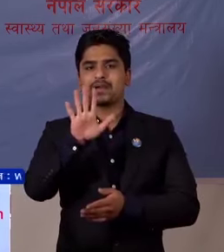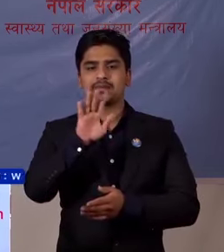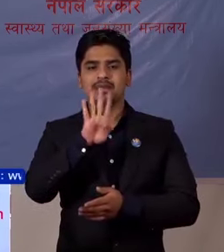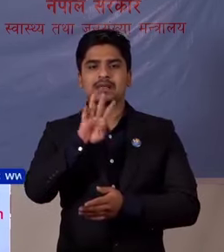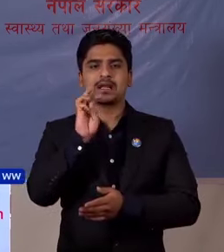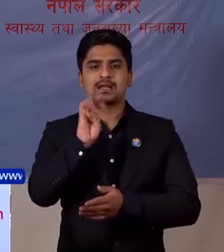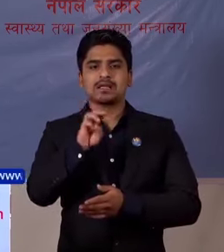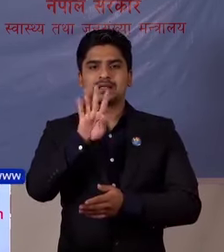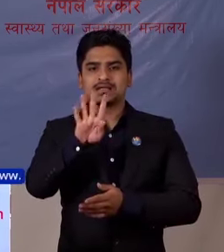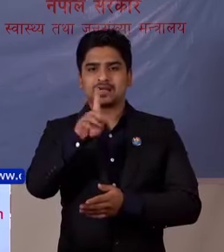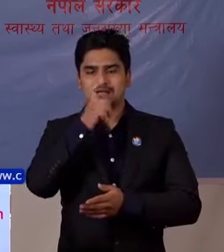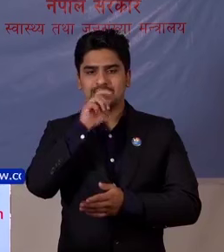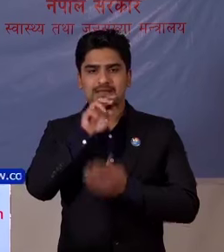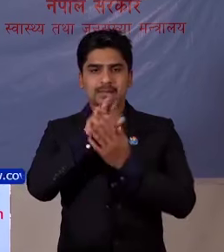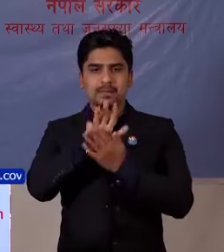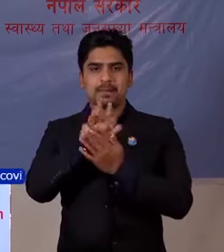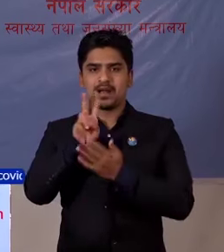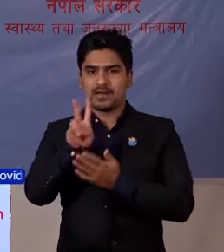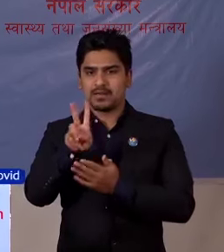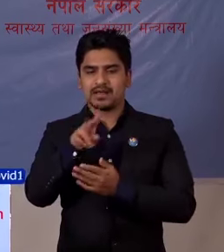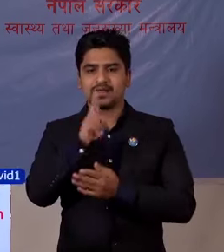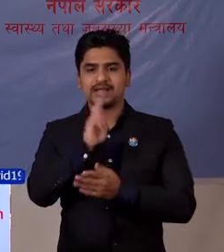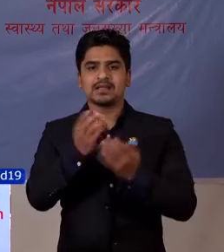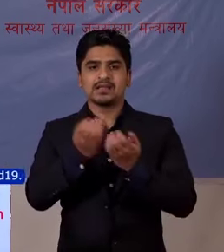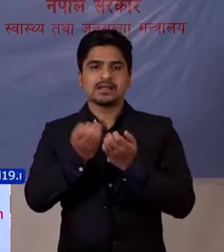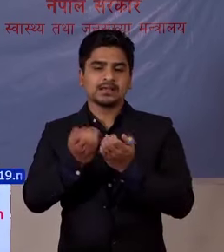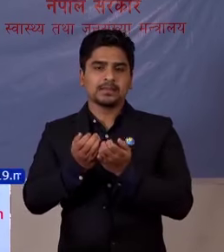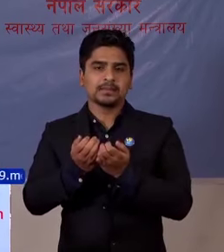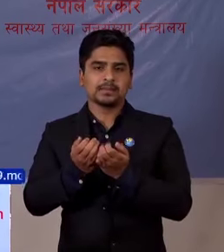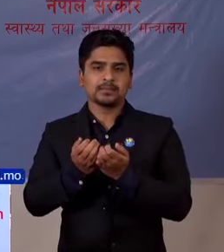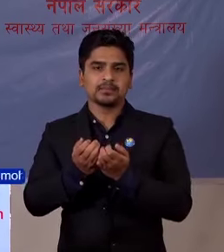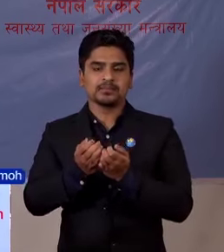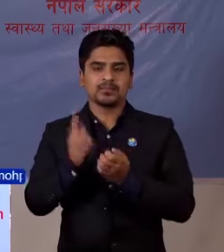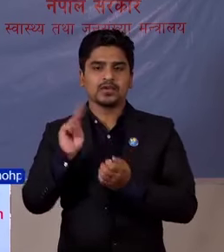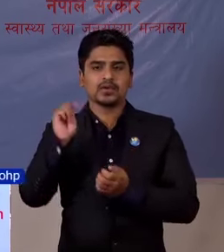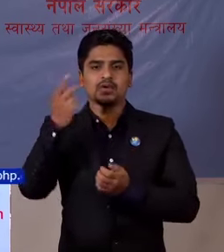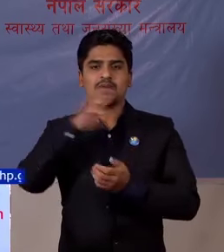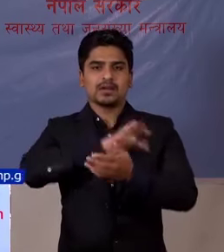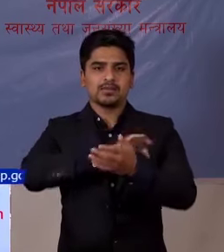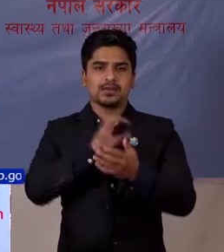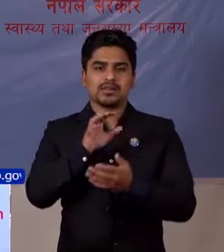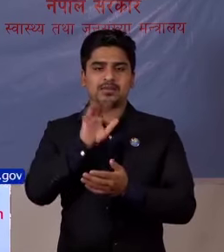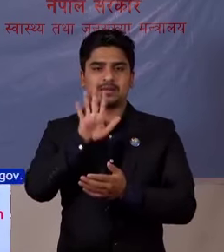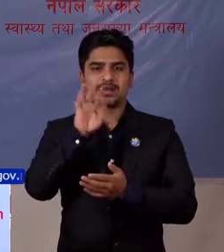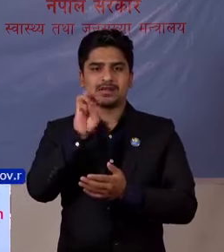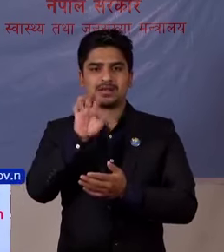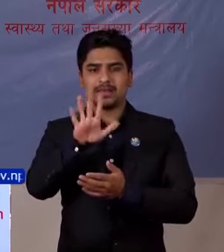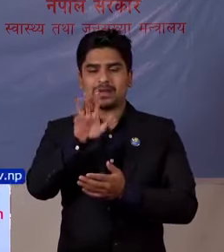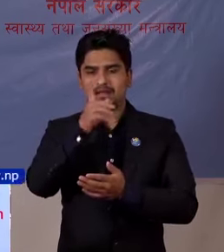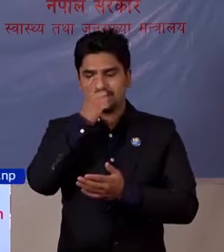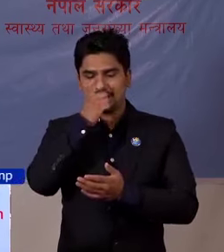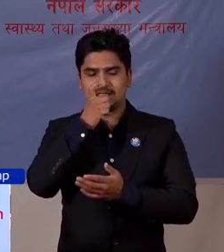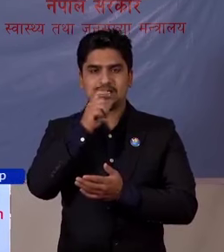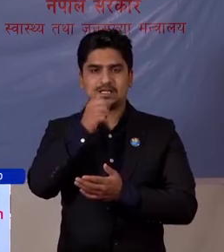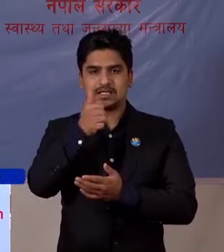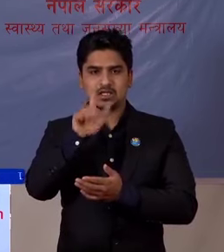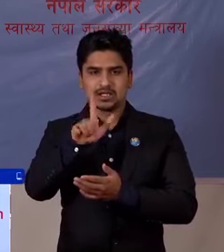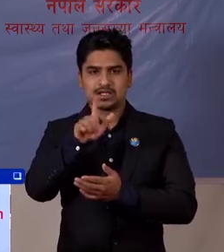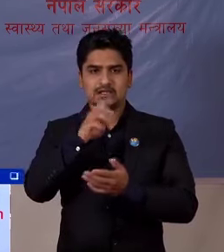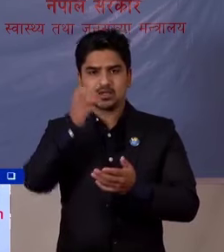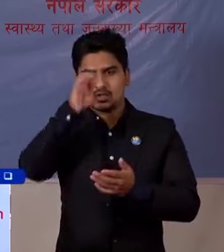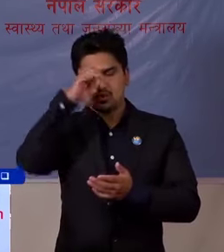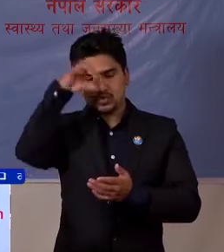4492 तेसे गरी करनाली परदेश मां 5500 शर्षठी रव सुधर